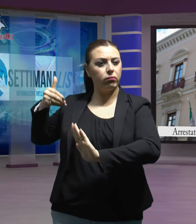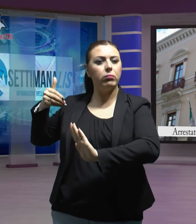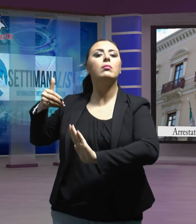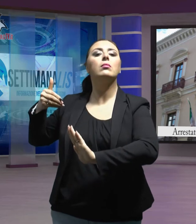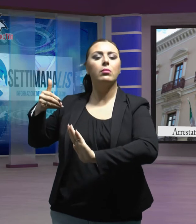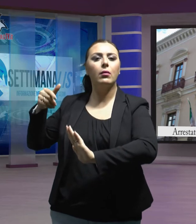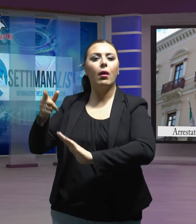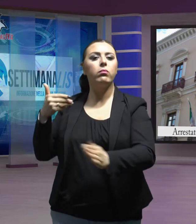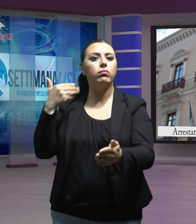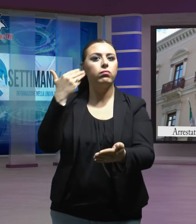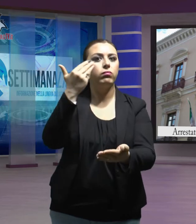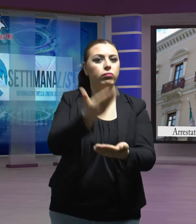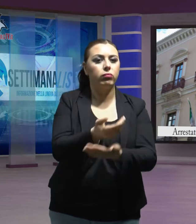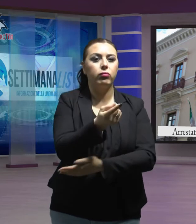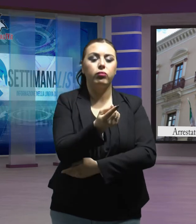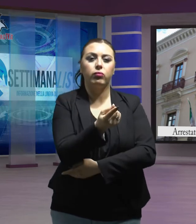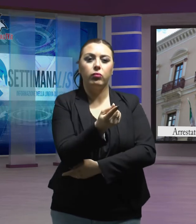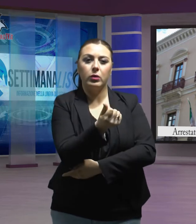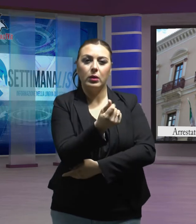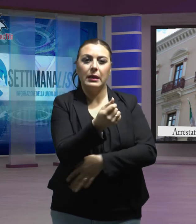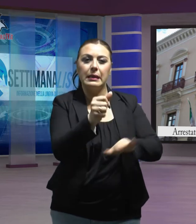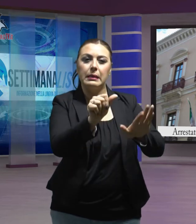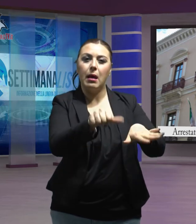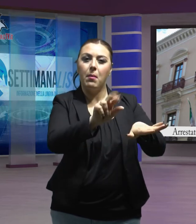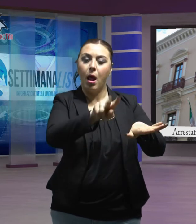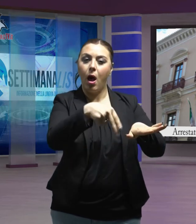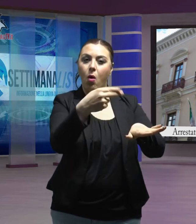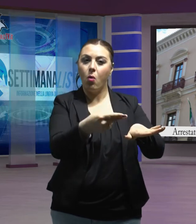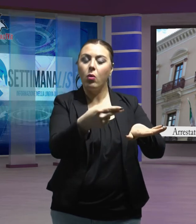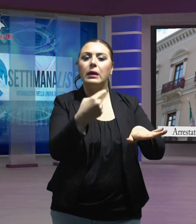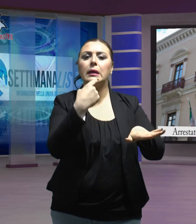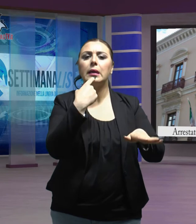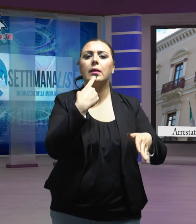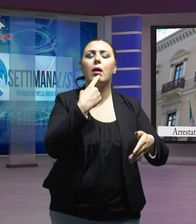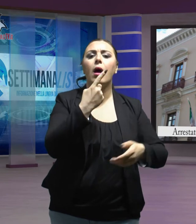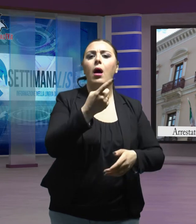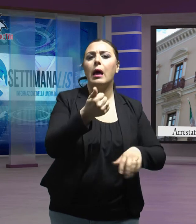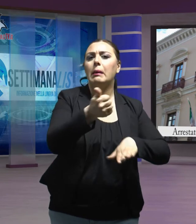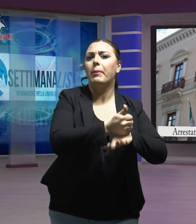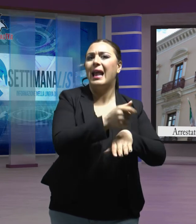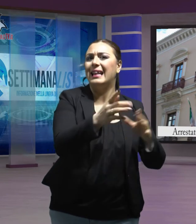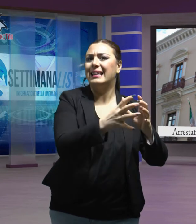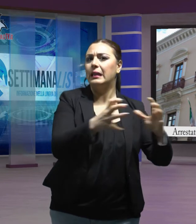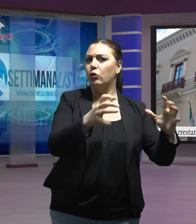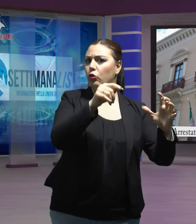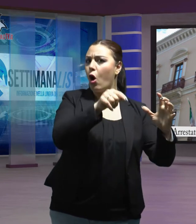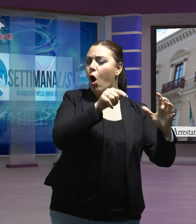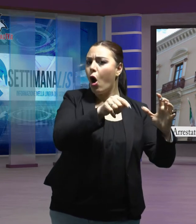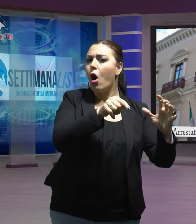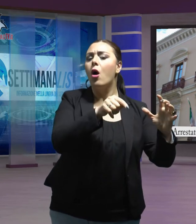chiesto la somma di 6.000 euro ad un imprenditore che si era rivolto